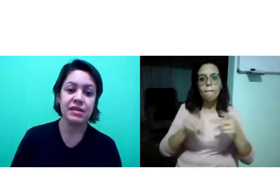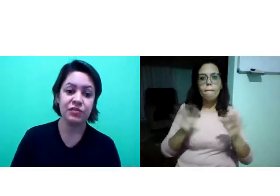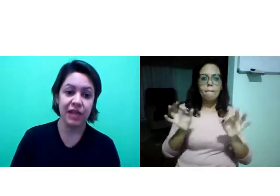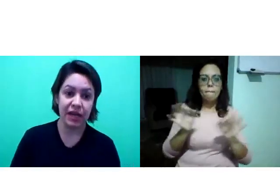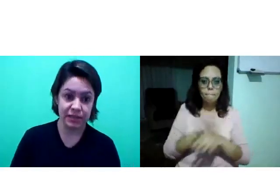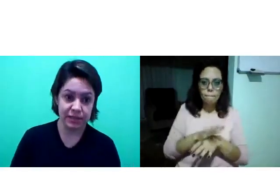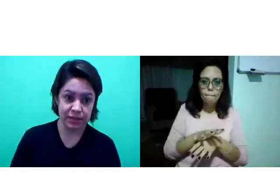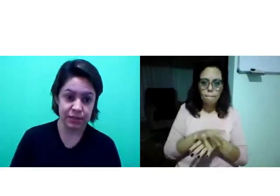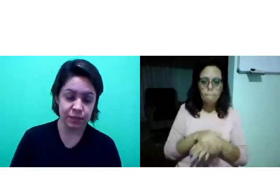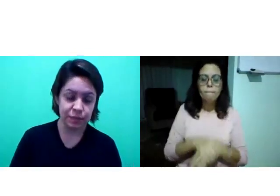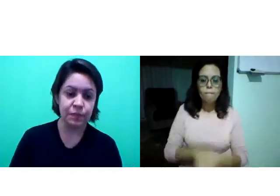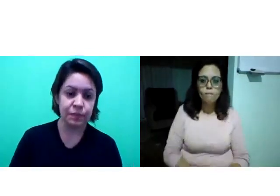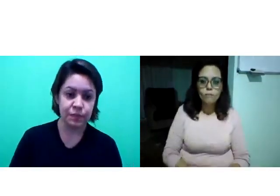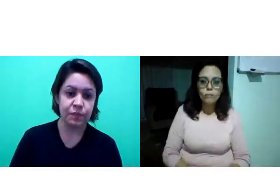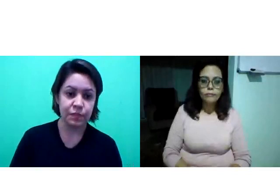primeiras atividades.